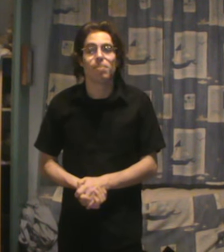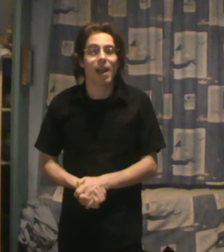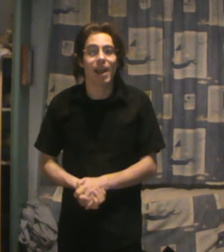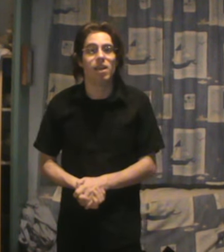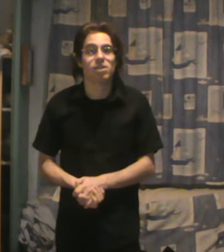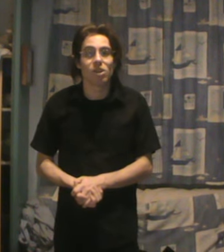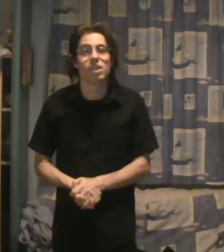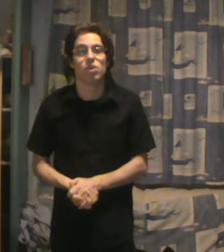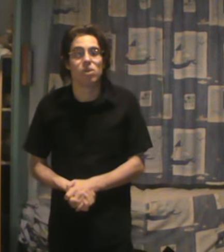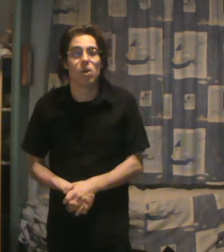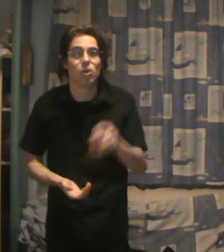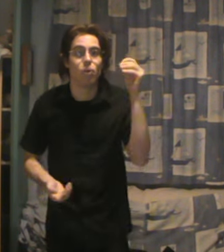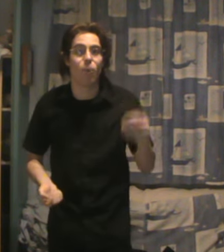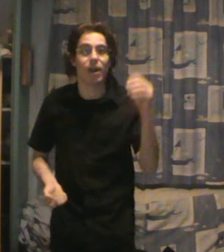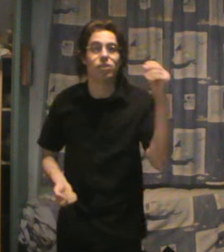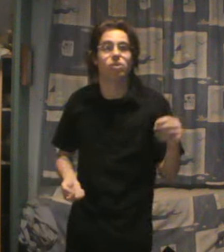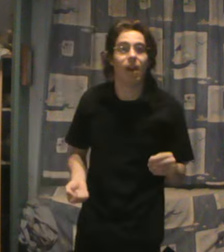malgré 150 ans de progrès social.